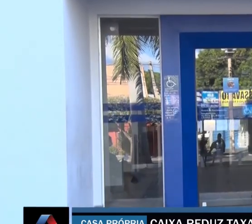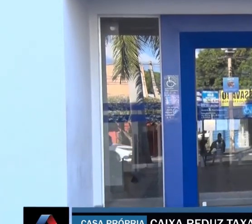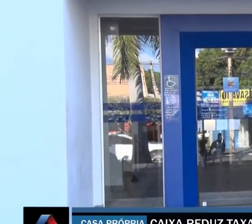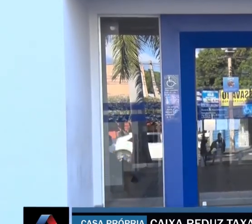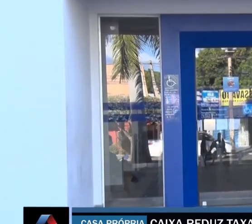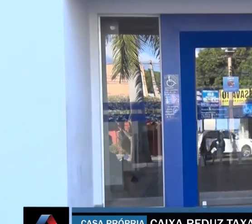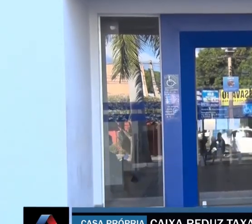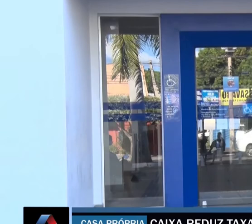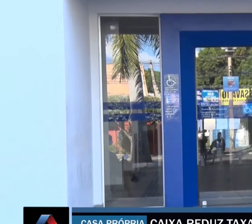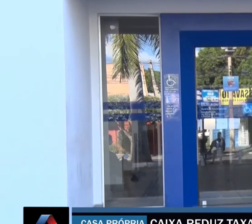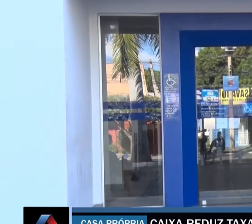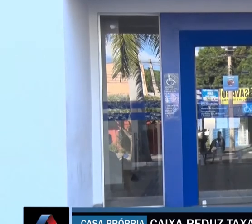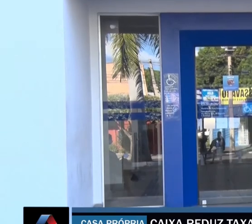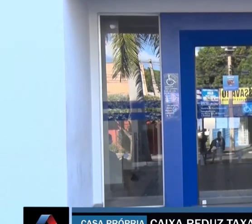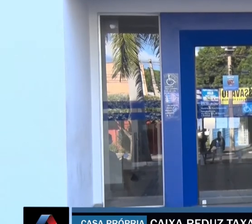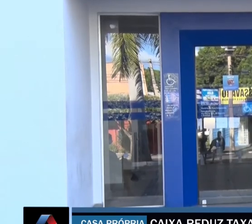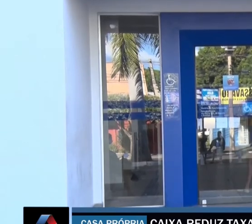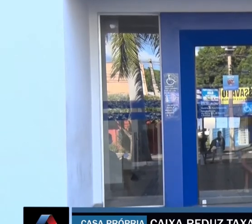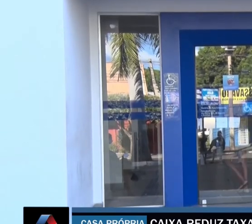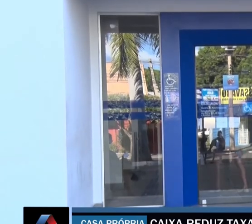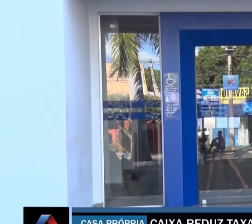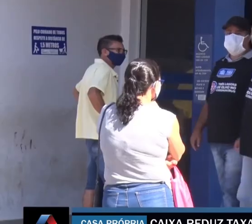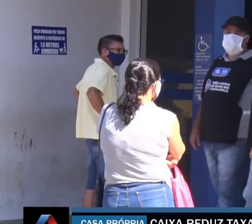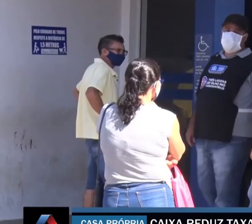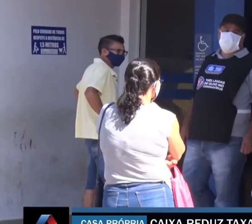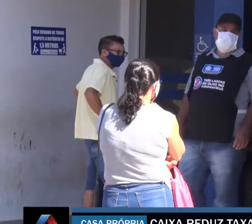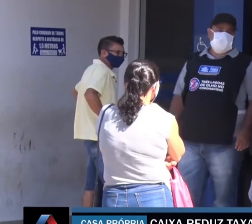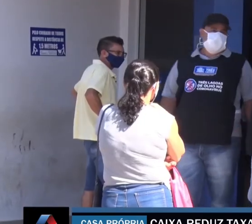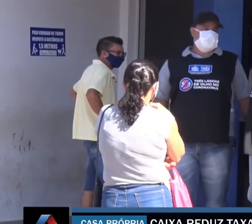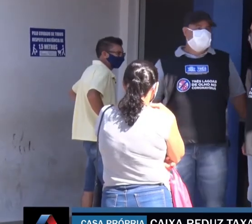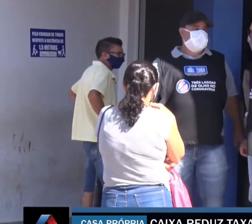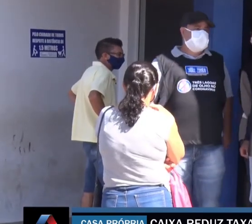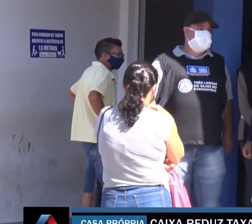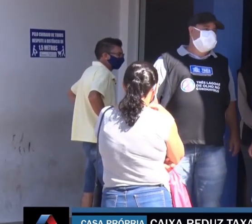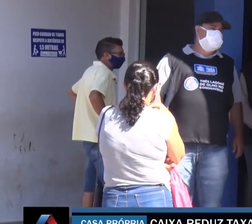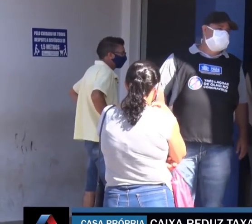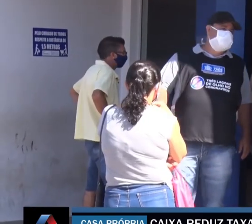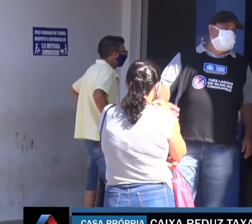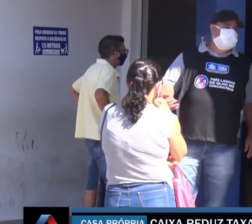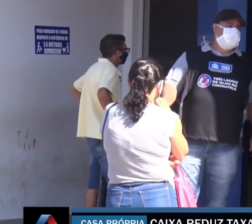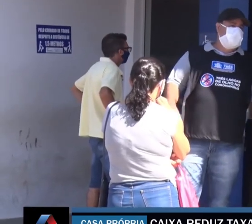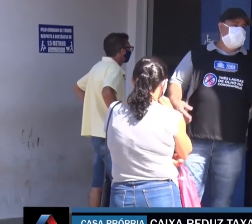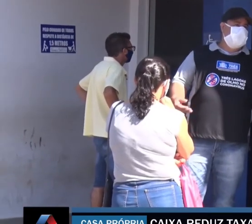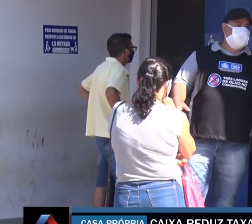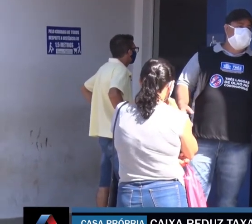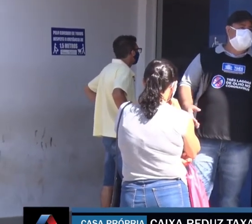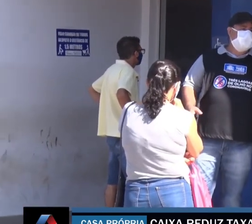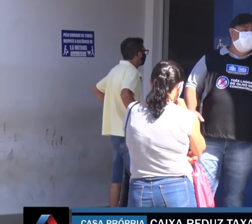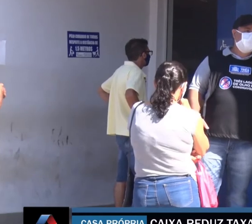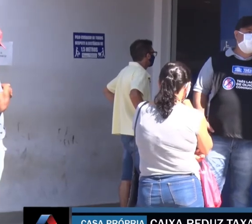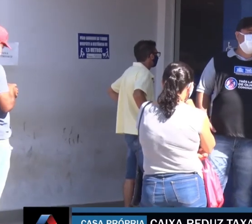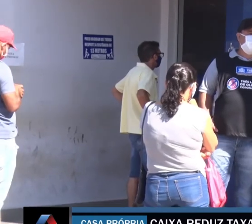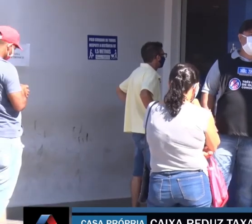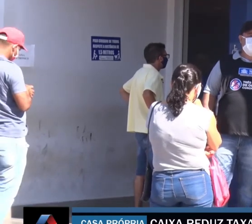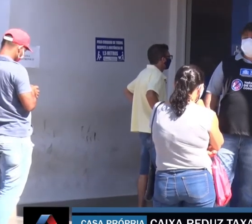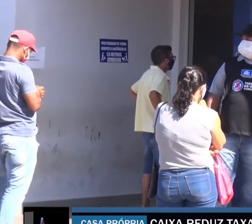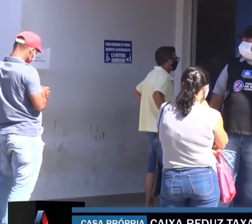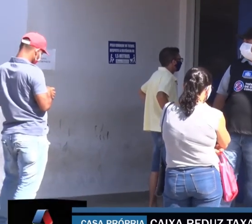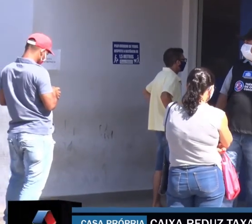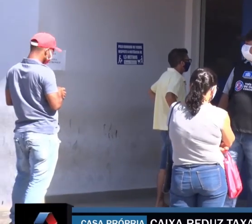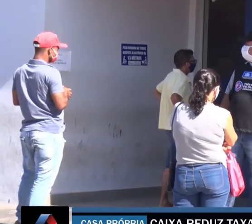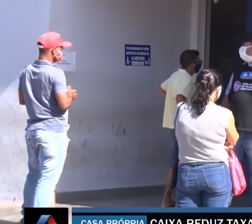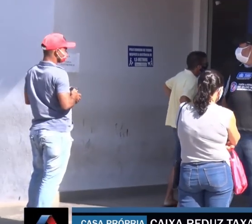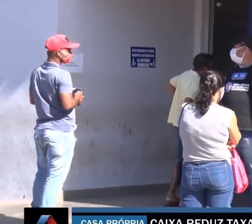como as do financiamento imobiliário, e é a razão para que os principais bancos do país aumentem os juros